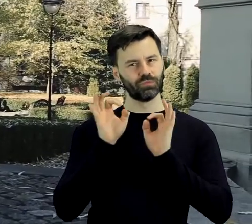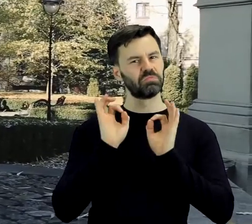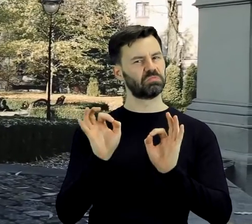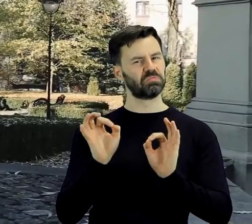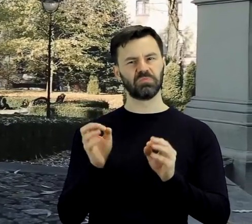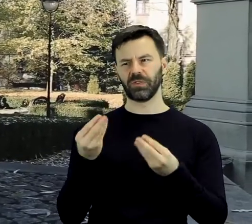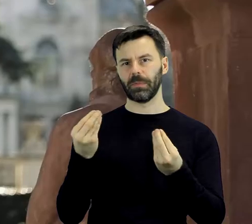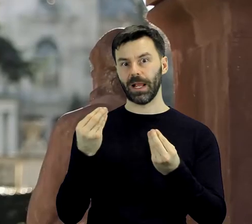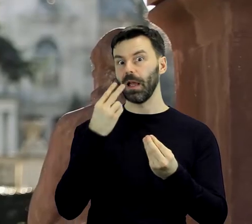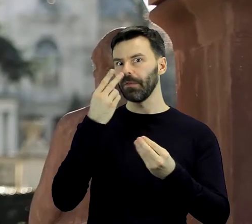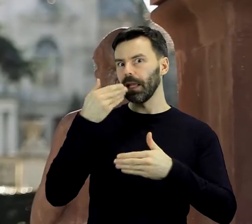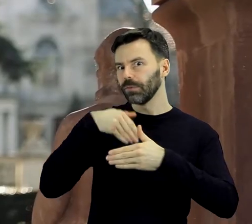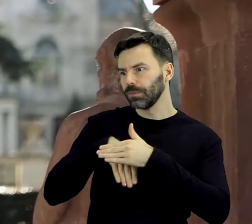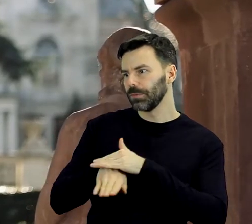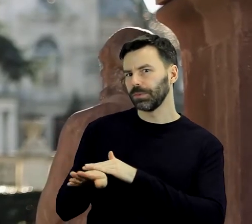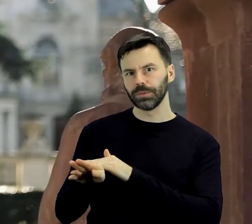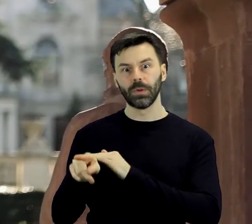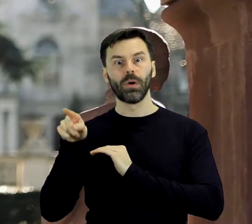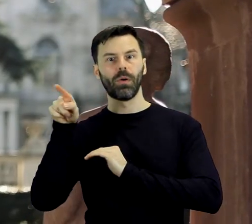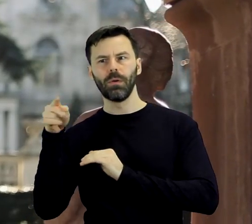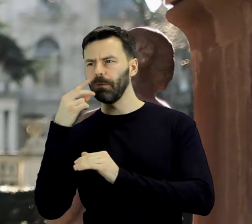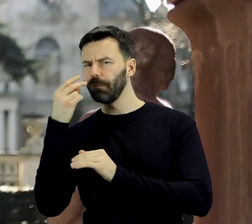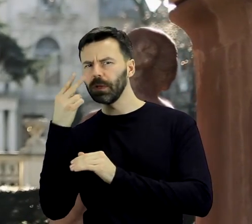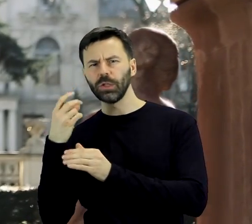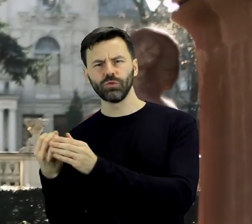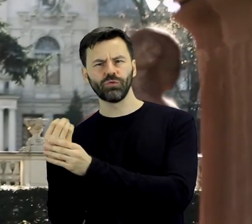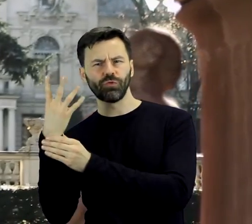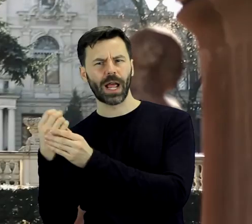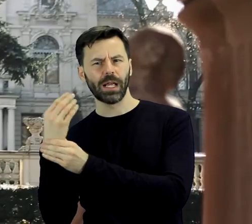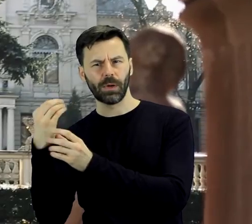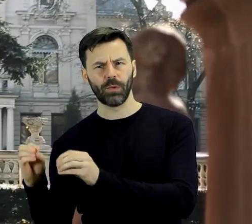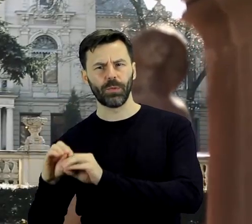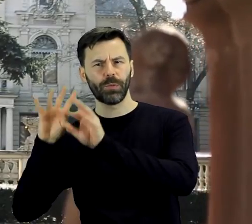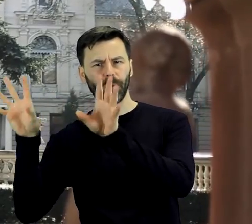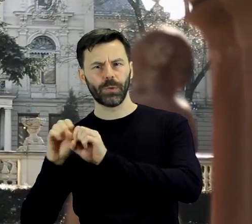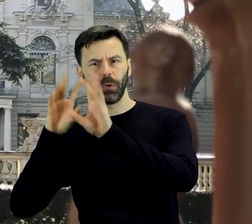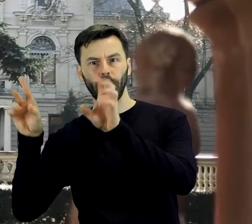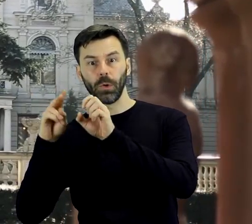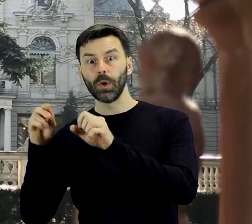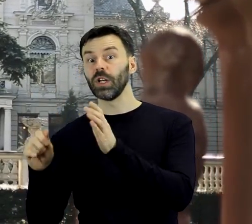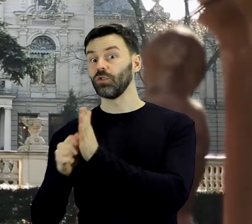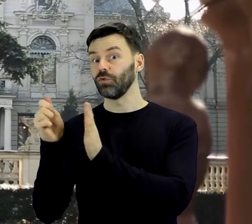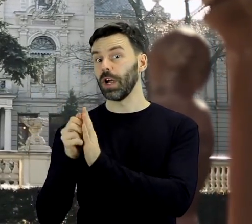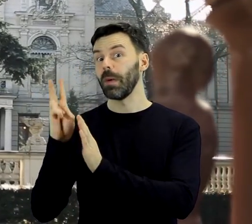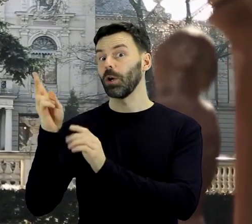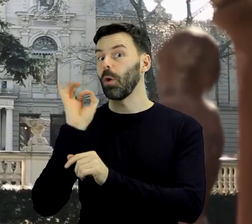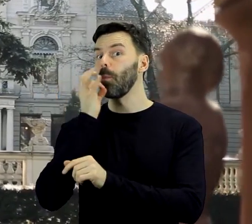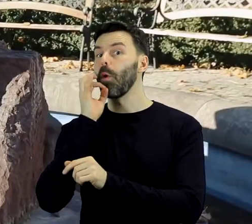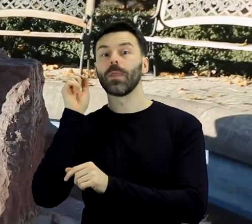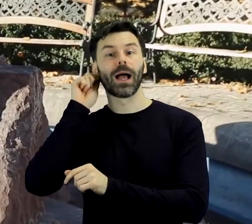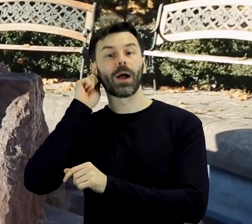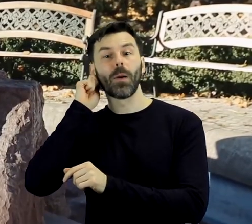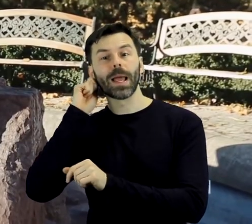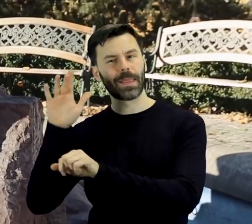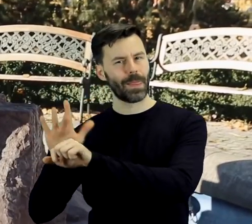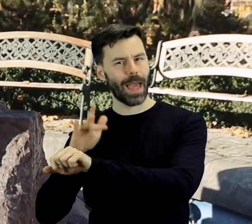wschód od dziedzińca usytuowana została zabytkowa fontanna ozdobiona rzeźbą przedstawiającą młodą, nagą